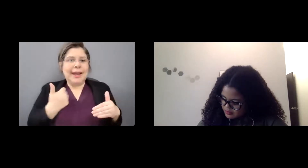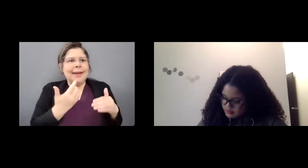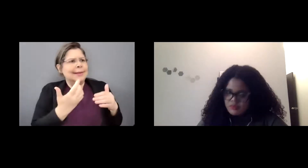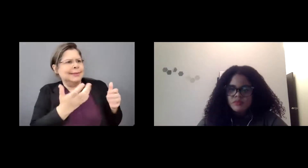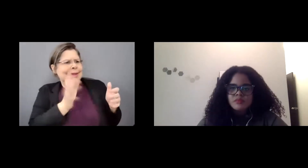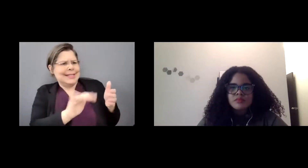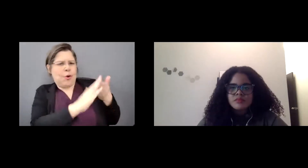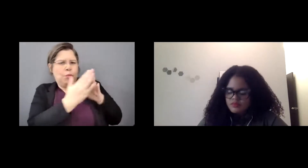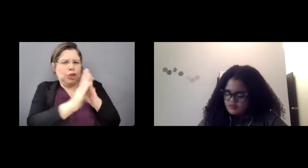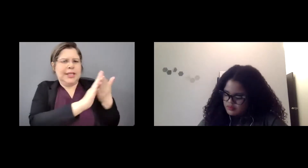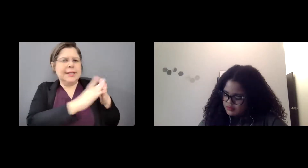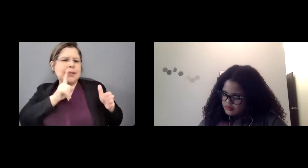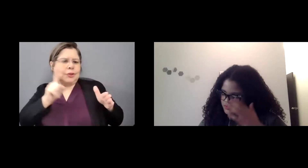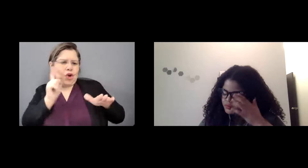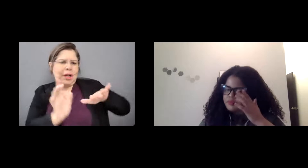poquito que íbamos